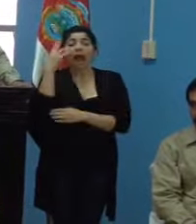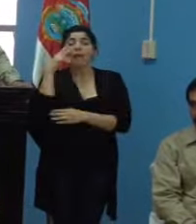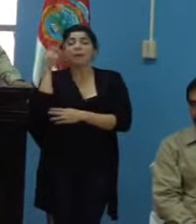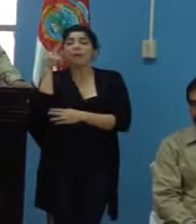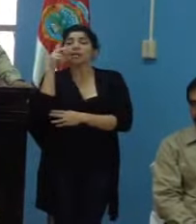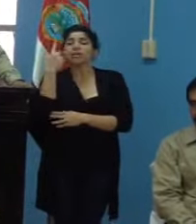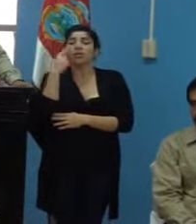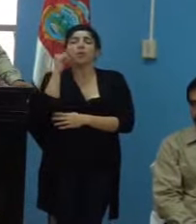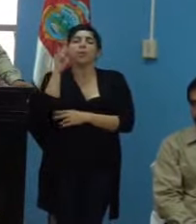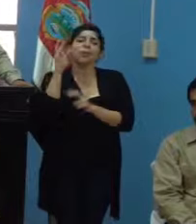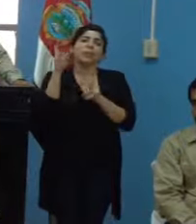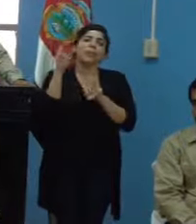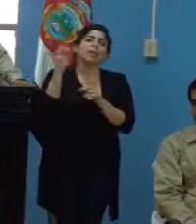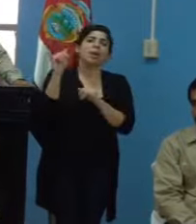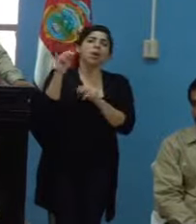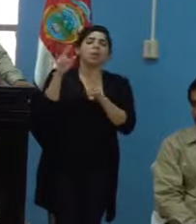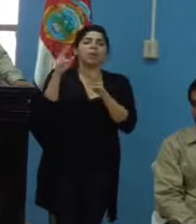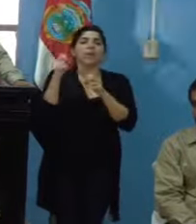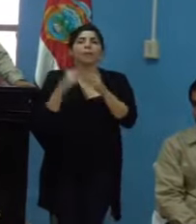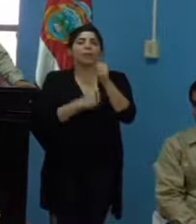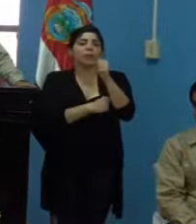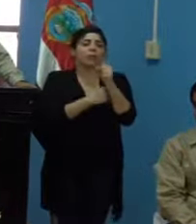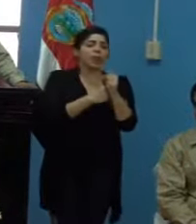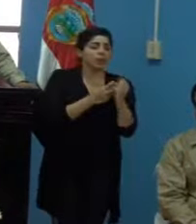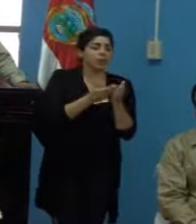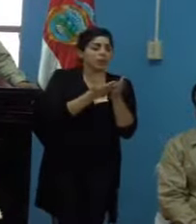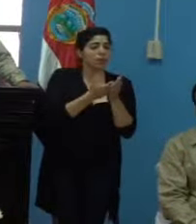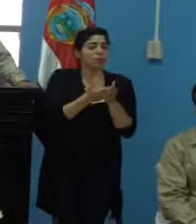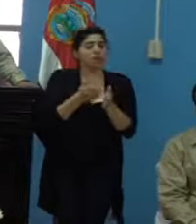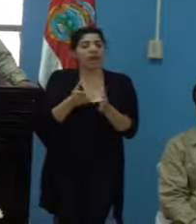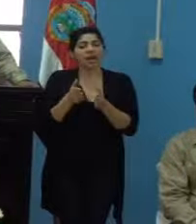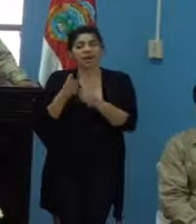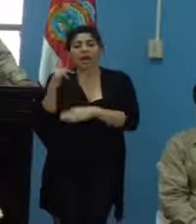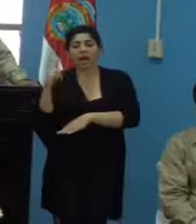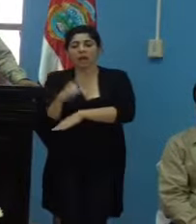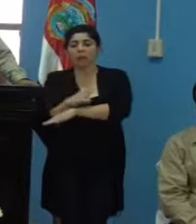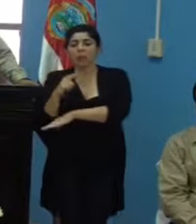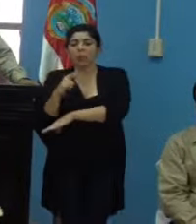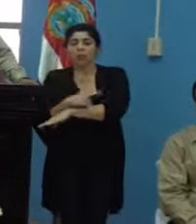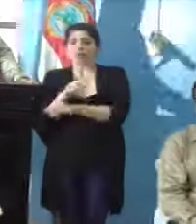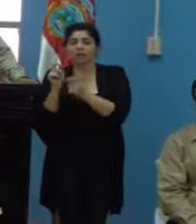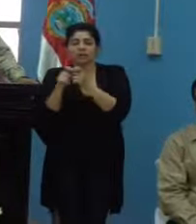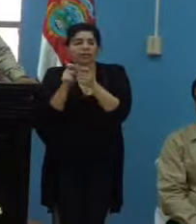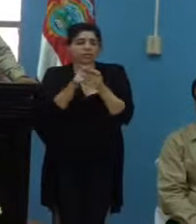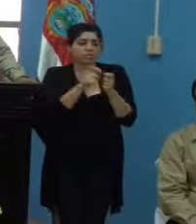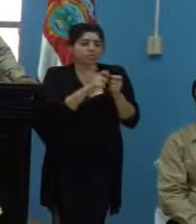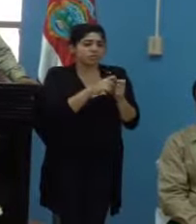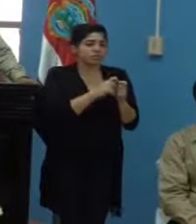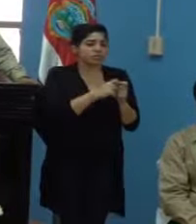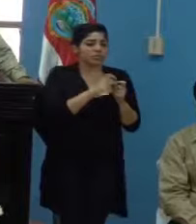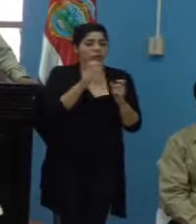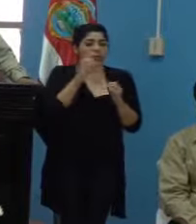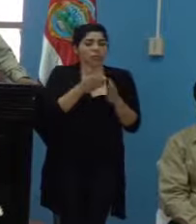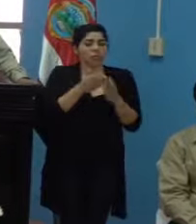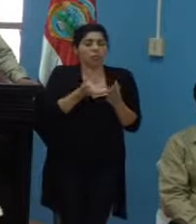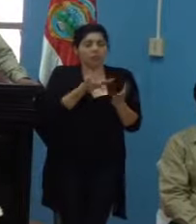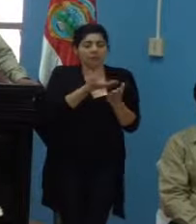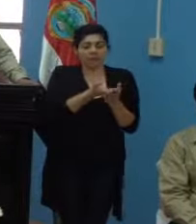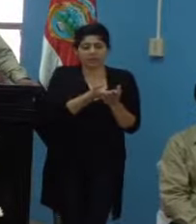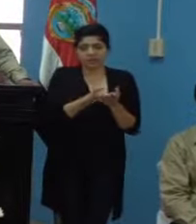veamos esto como una suma de puentes, puertos, carreteras, aeropuertos o muelles. Entonces,